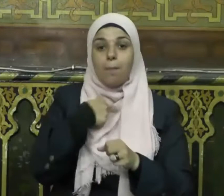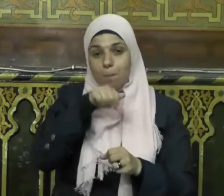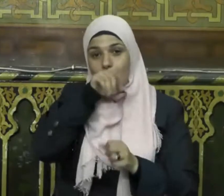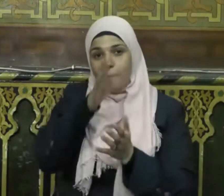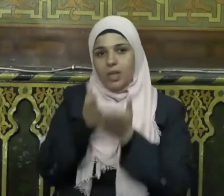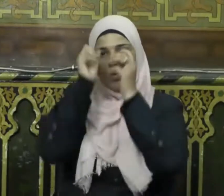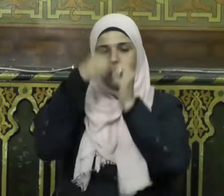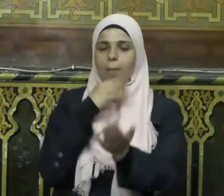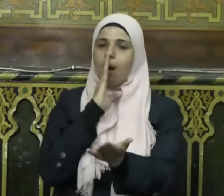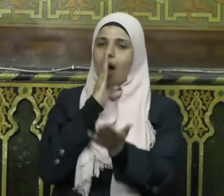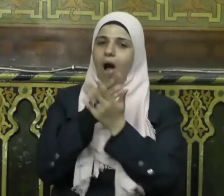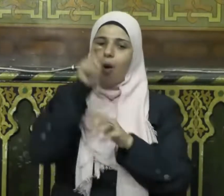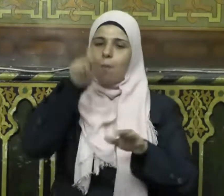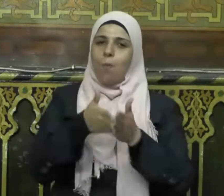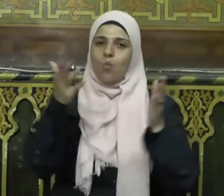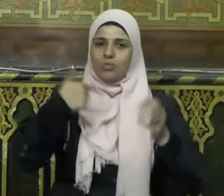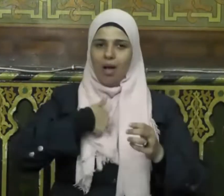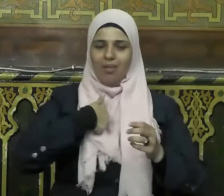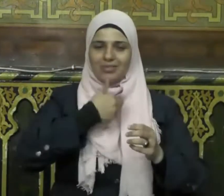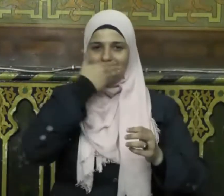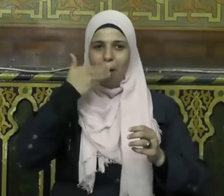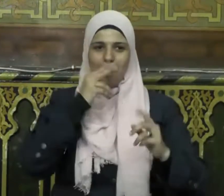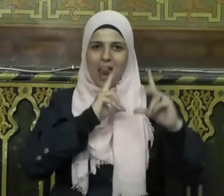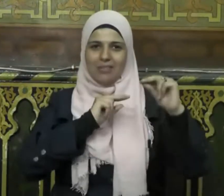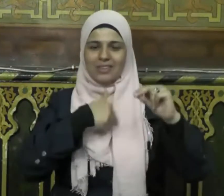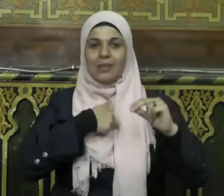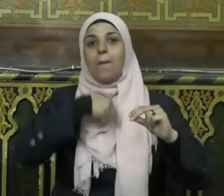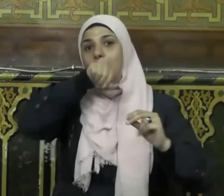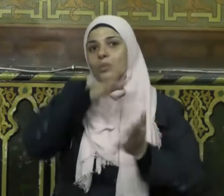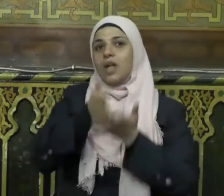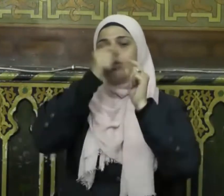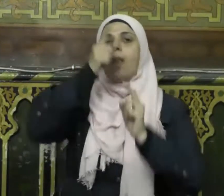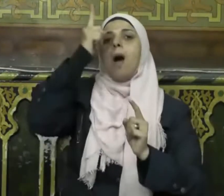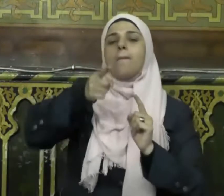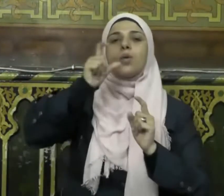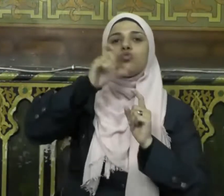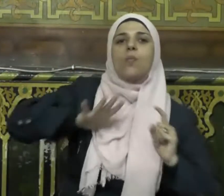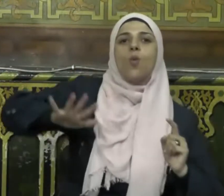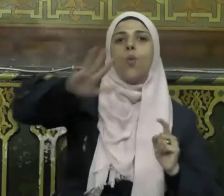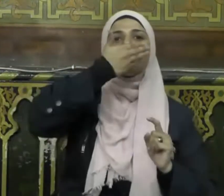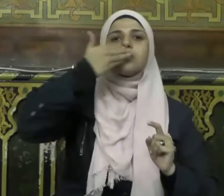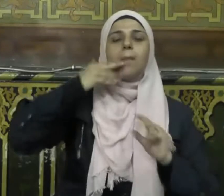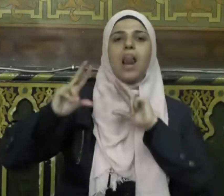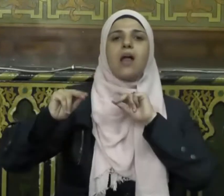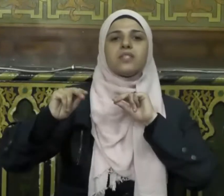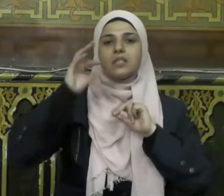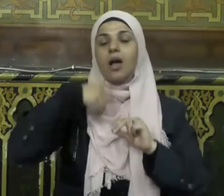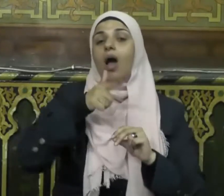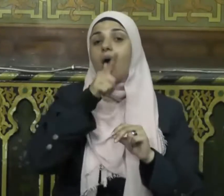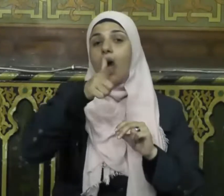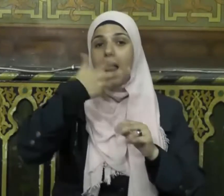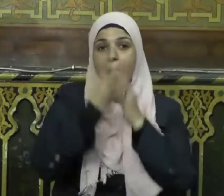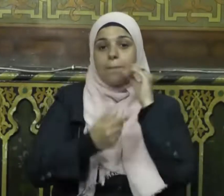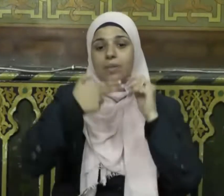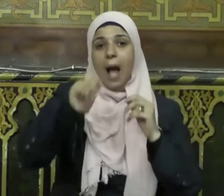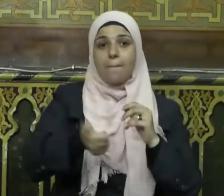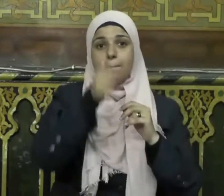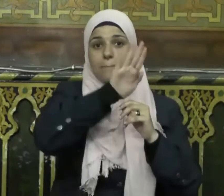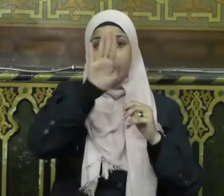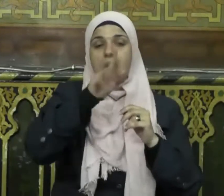بموسى منكم فصامه وأمر بصيامه قال ابن عباس رضي الله عنهما حين صام رسول